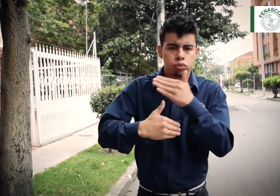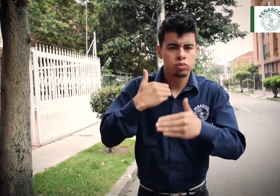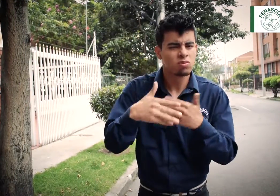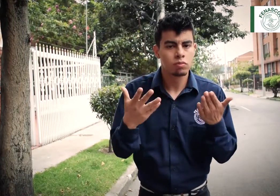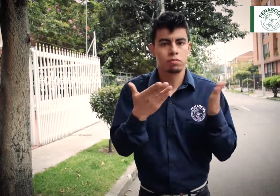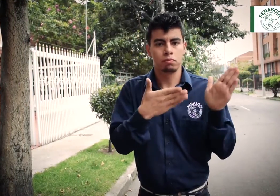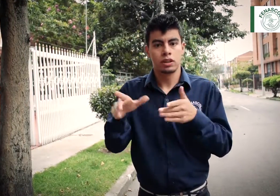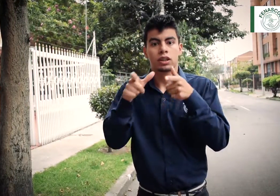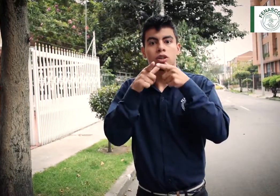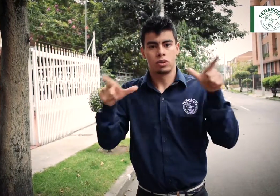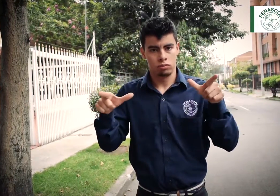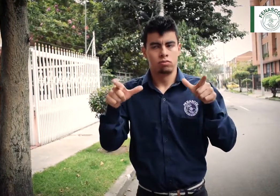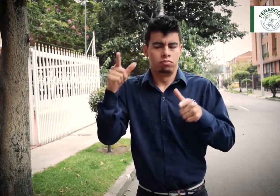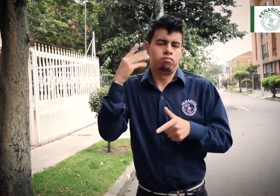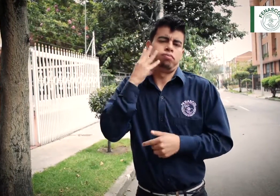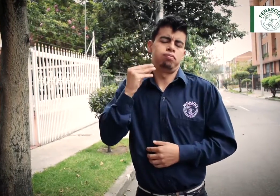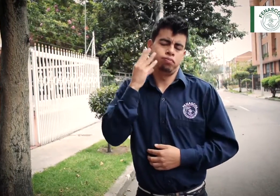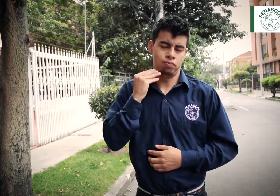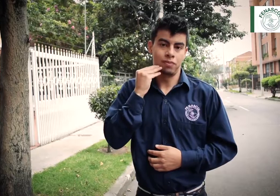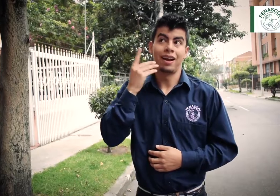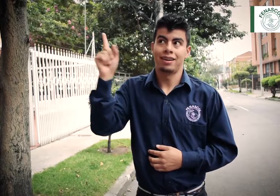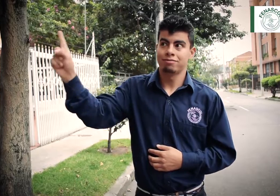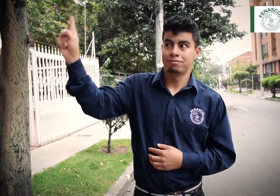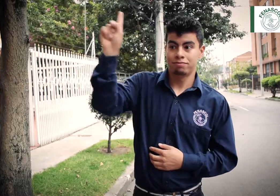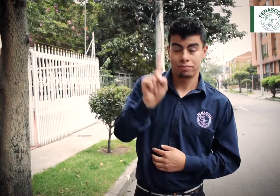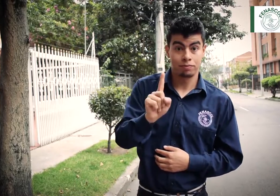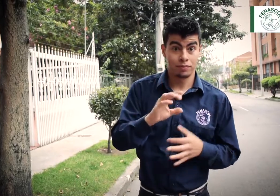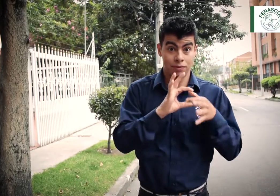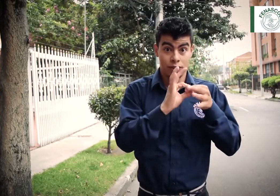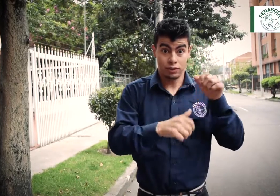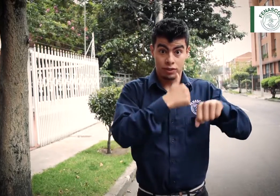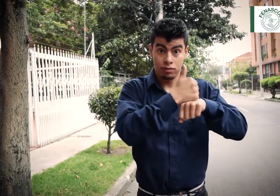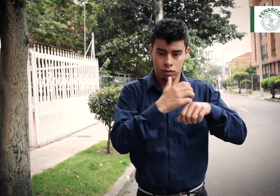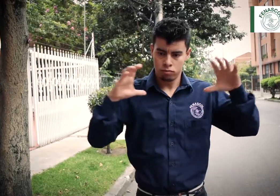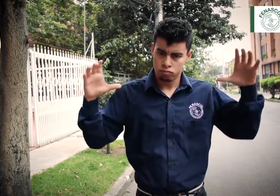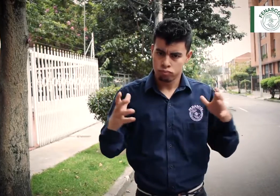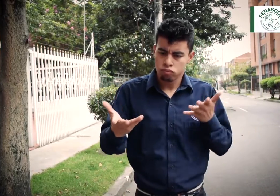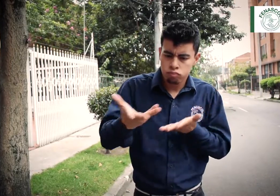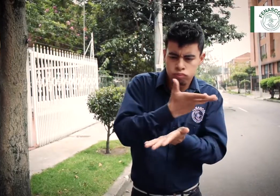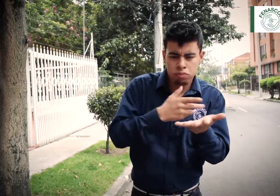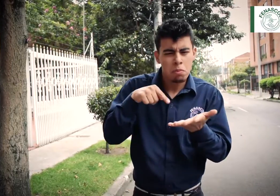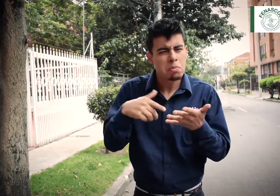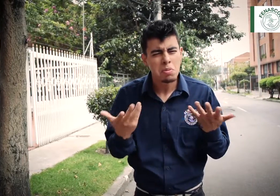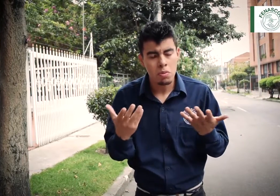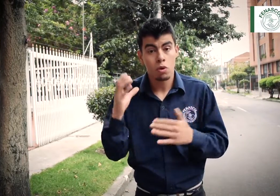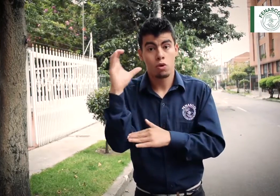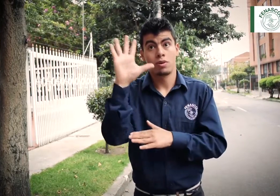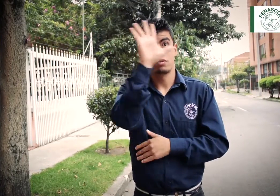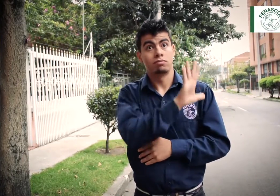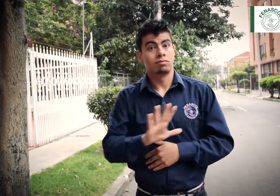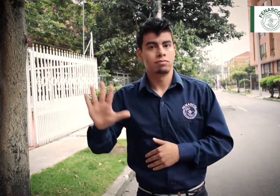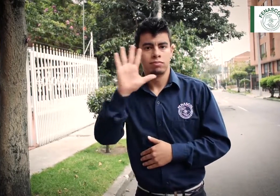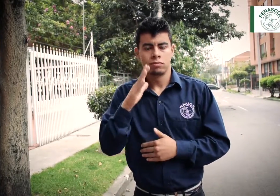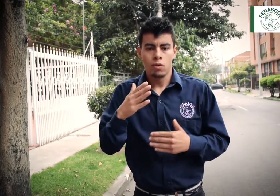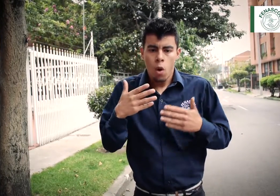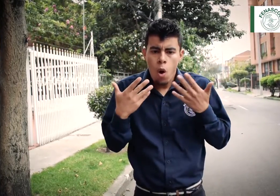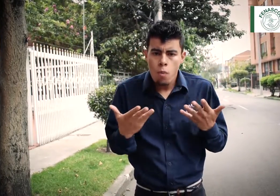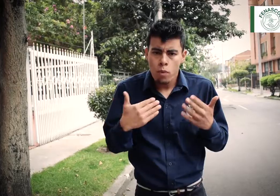experiencia en la planeación lingüística y la tendremos en la entrevista con el director de FENASCOL para compartir y hablar sobre el proceso de